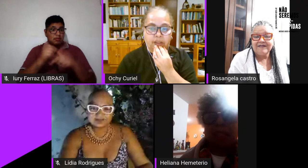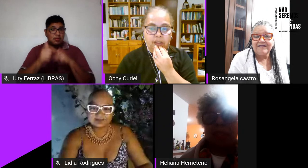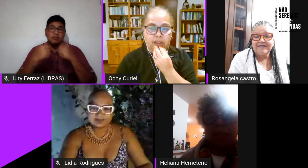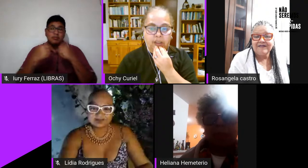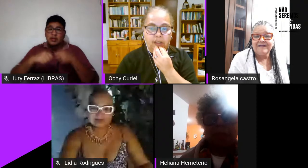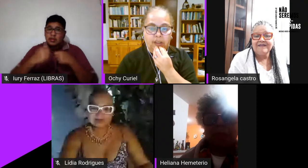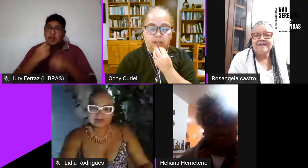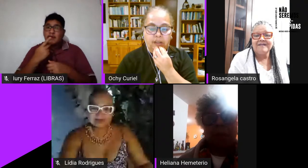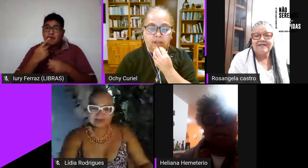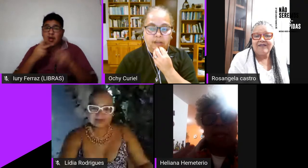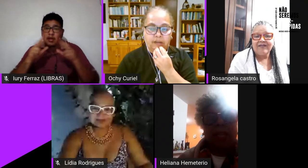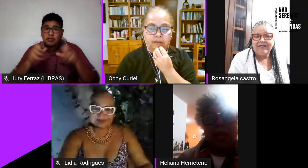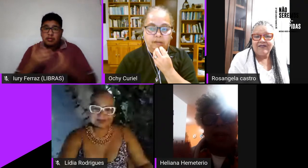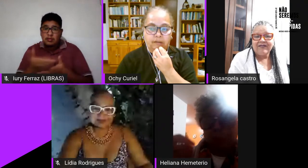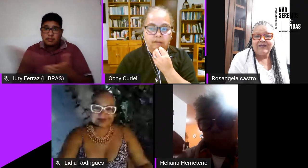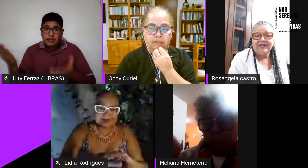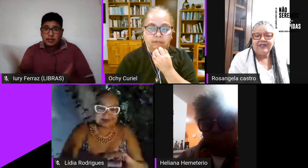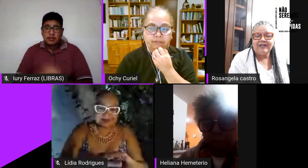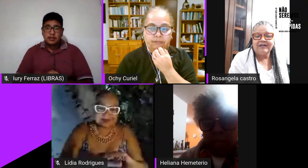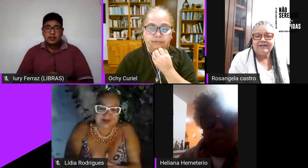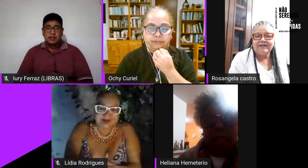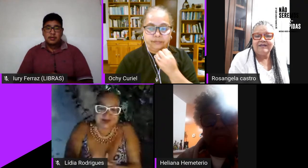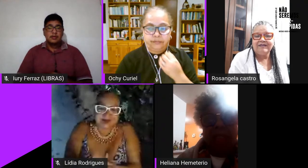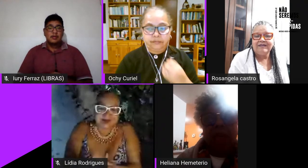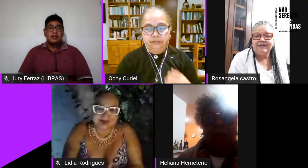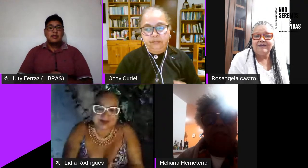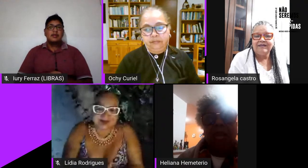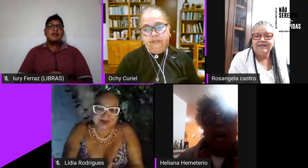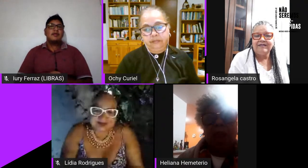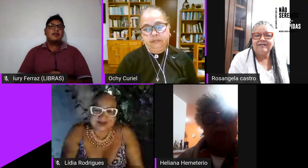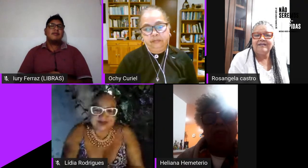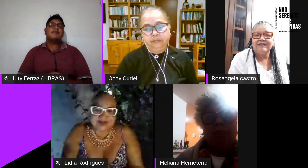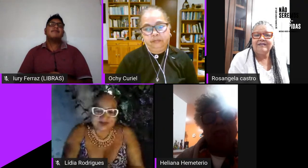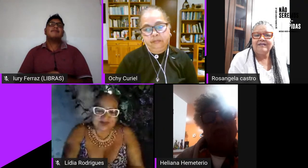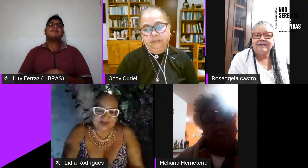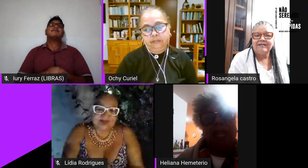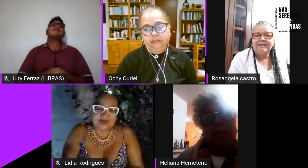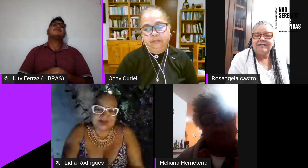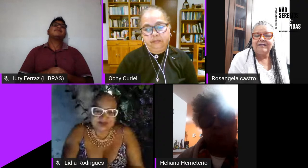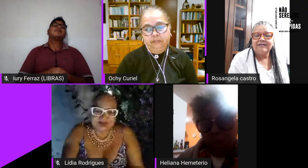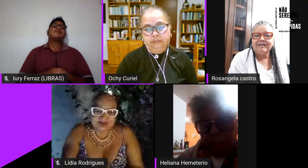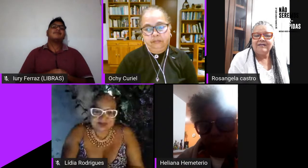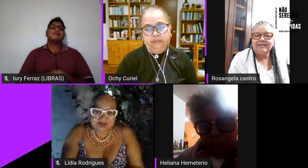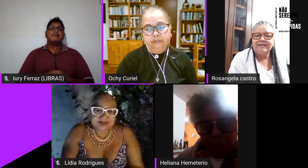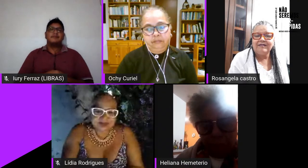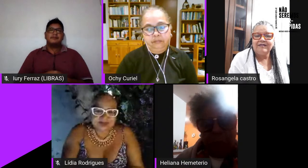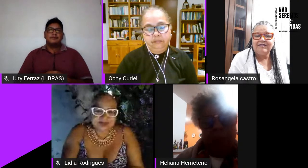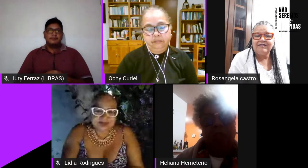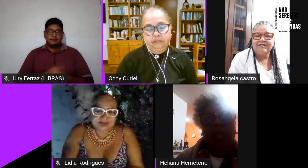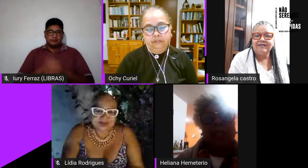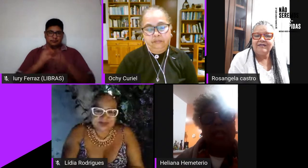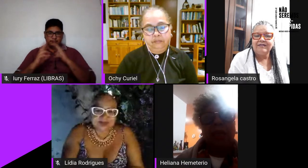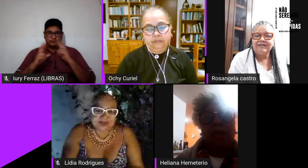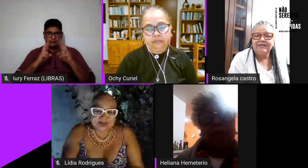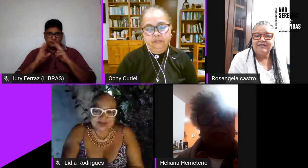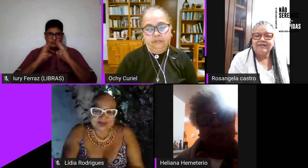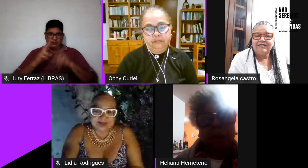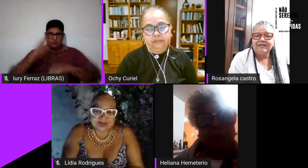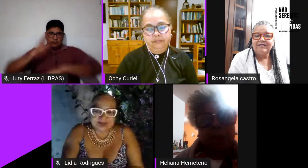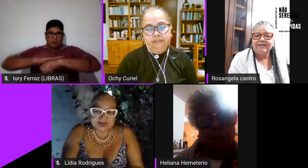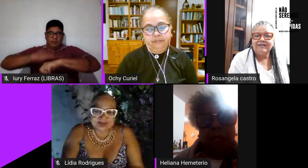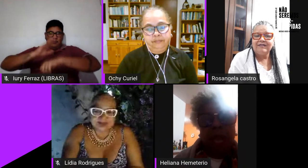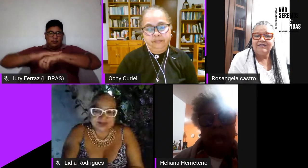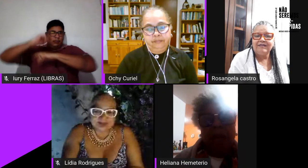também que é um tempo em relação ao movimento negro o Brasil ele tem o